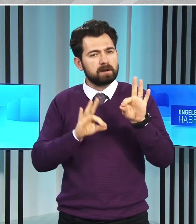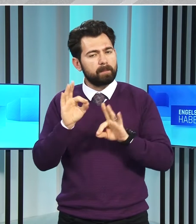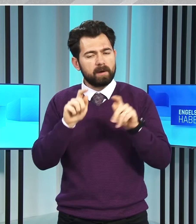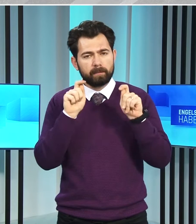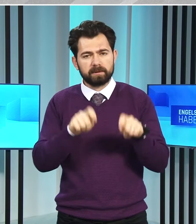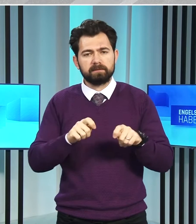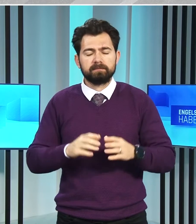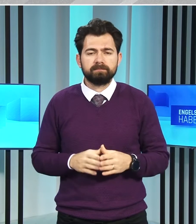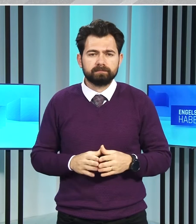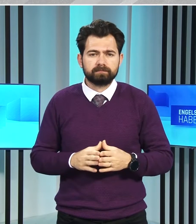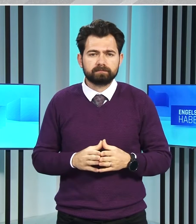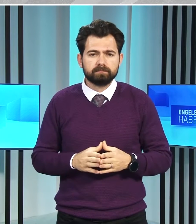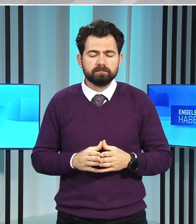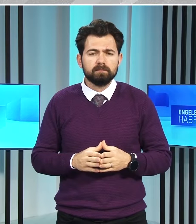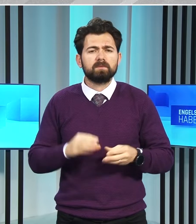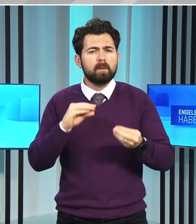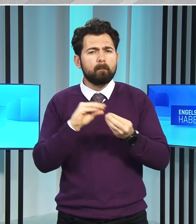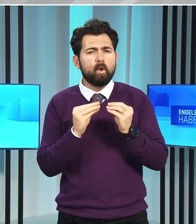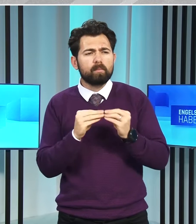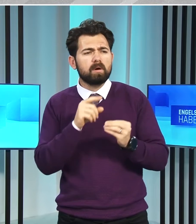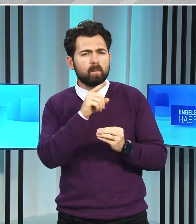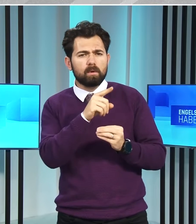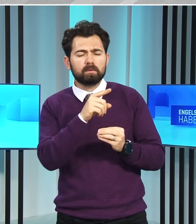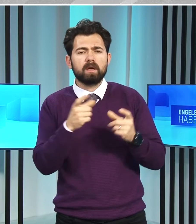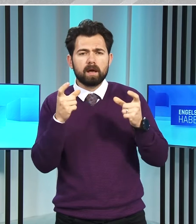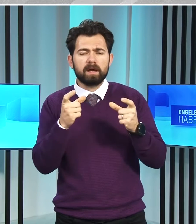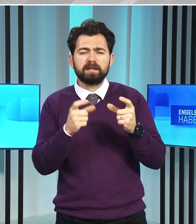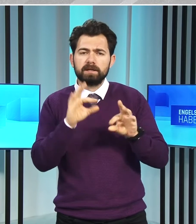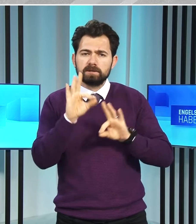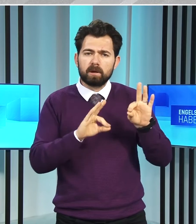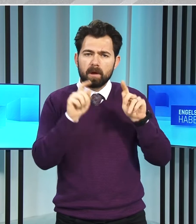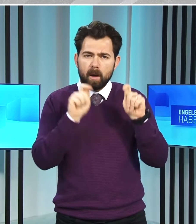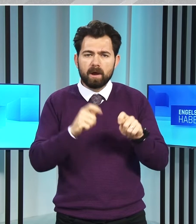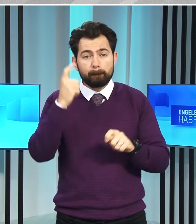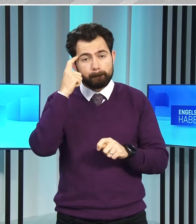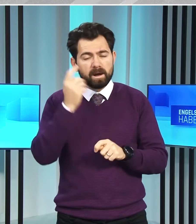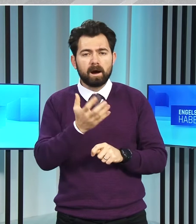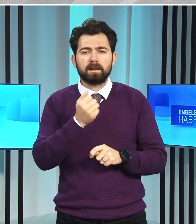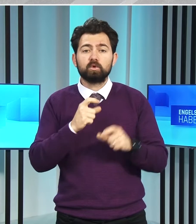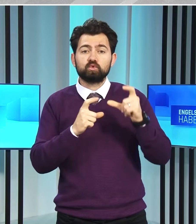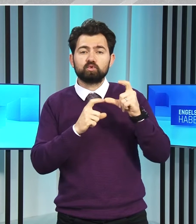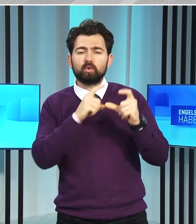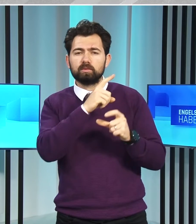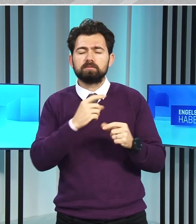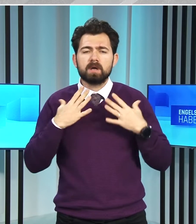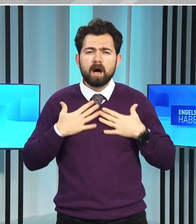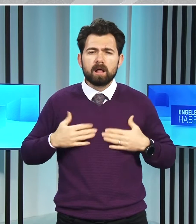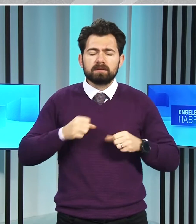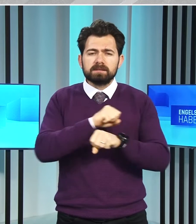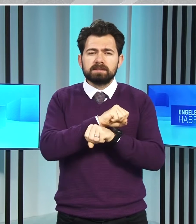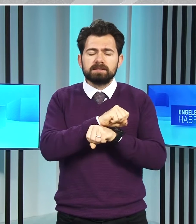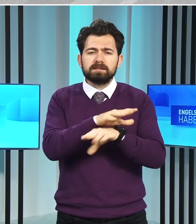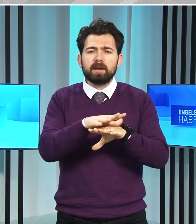incelemelerde bulundu. Sıkıntıları yerinde inceleyerek bilgi alan Sucuoğlu, sağlık sistemine